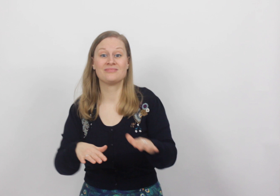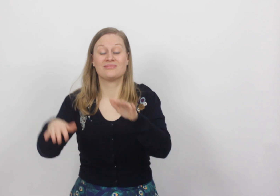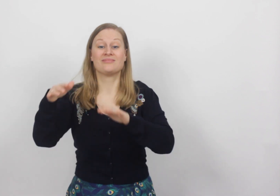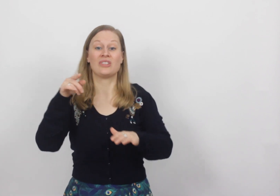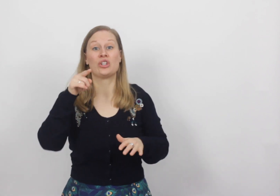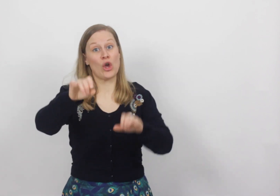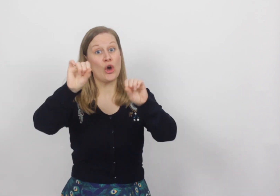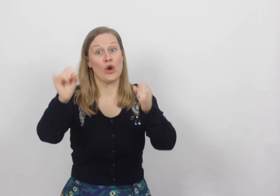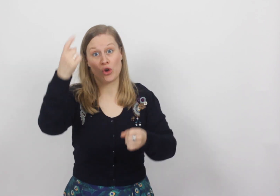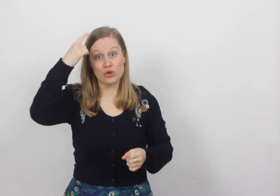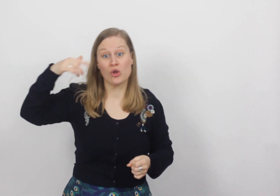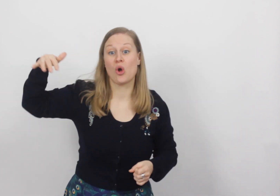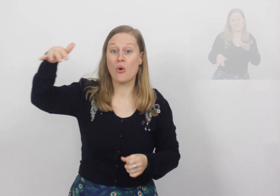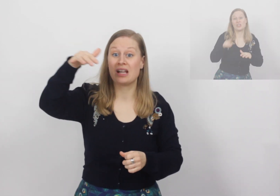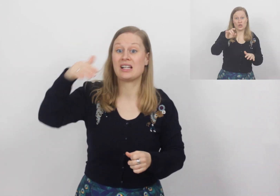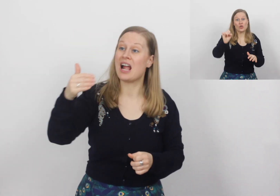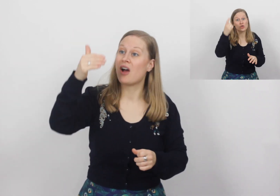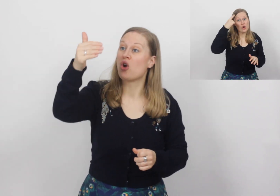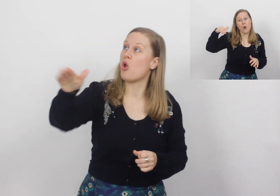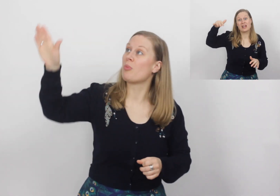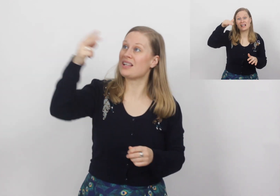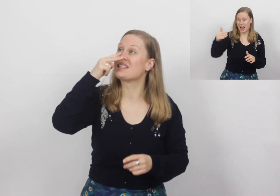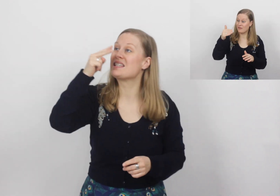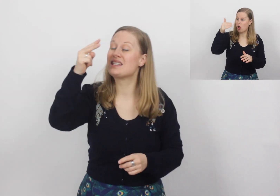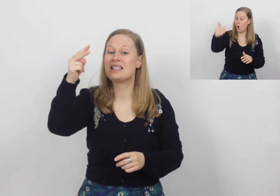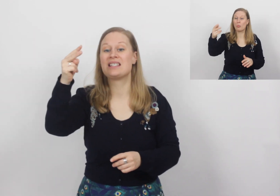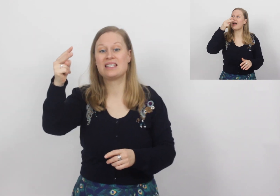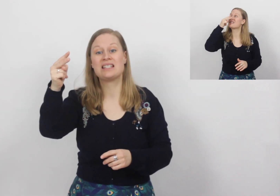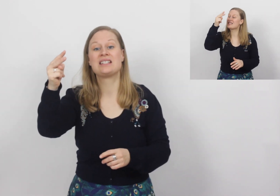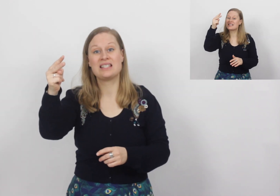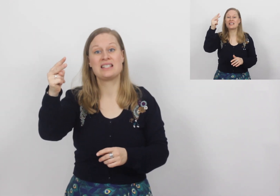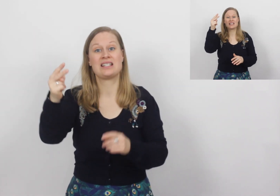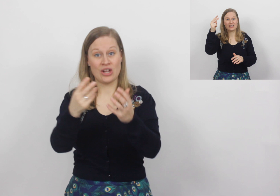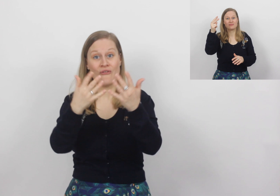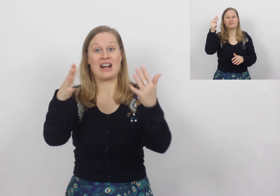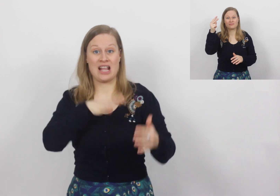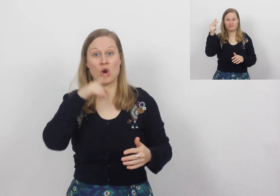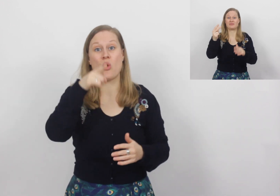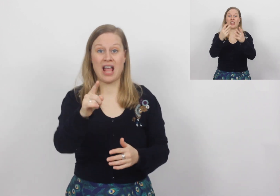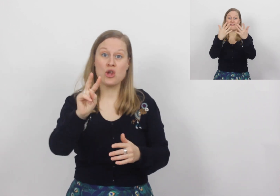Je kunt het koninkrijk van God passie Wanneer dat jij